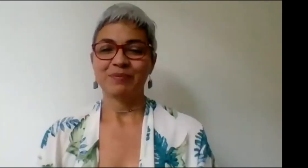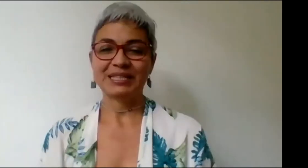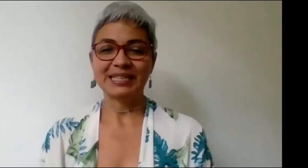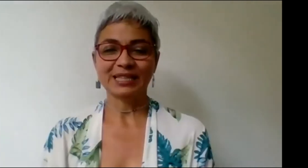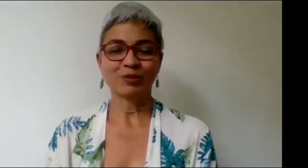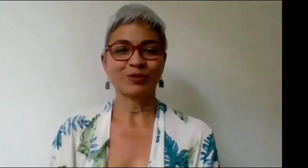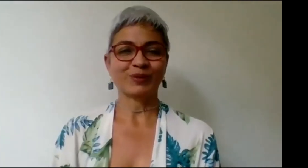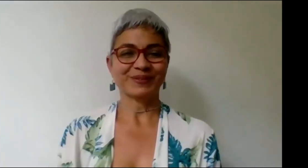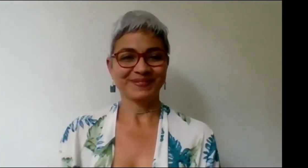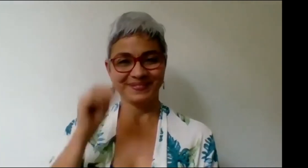preséntate, por favor.